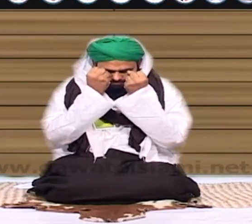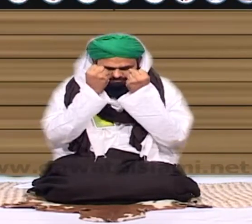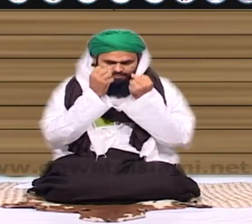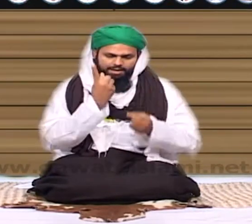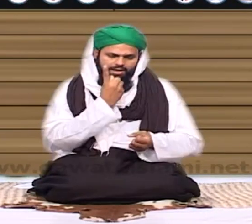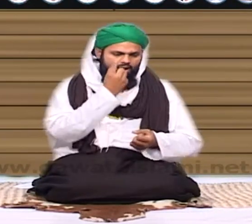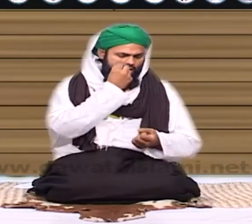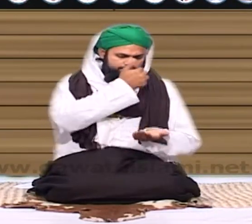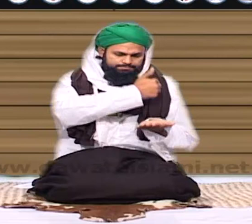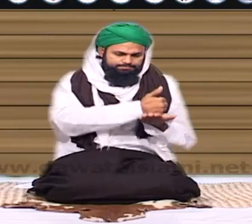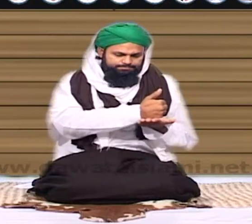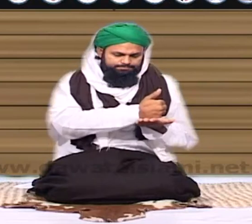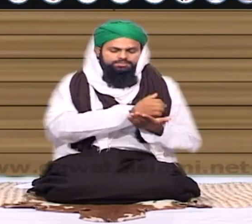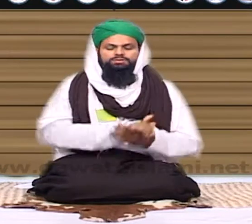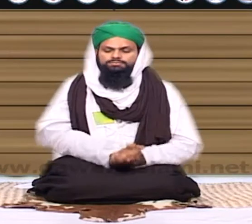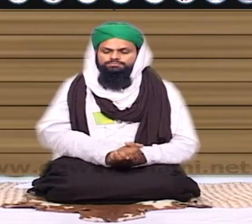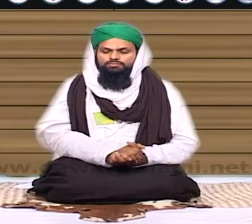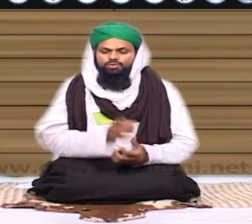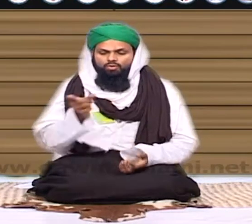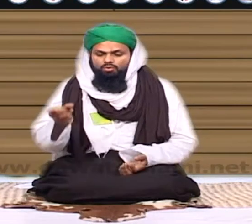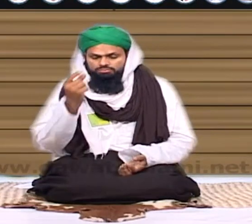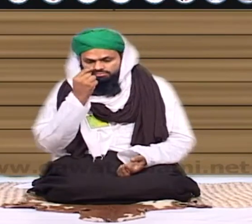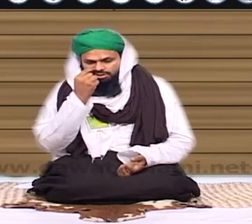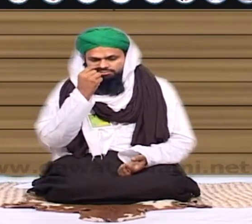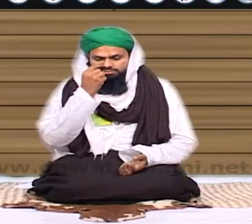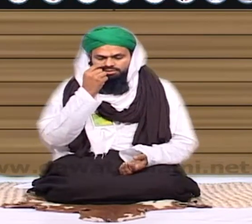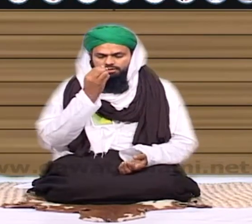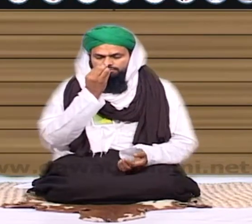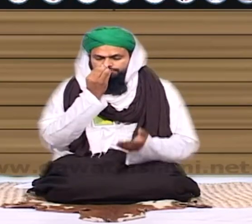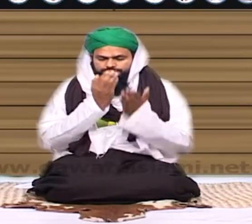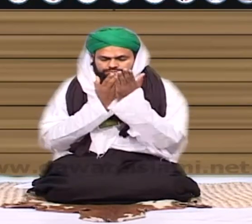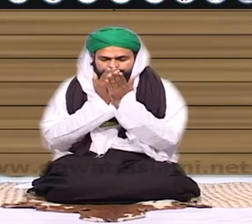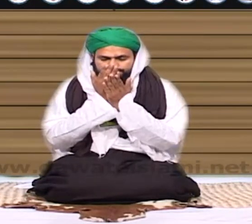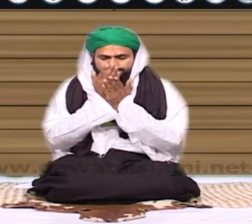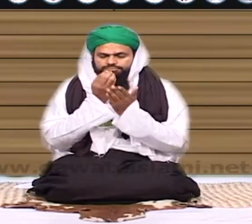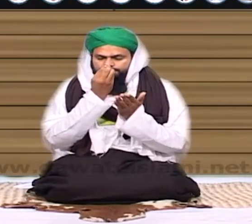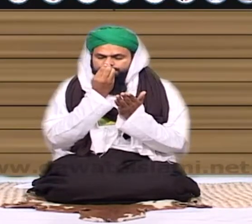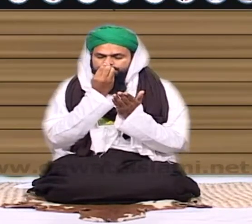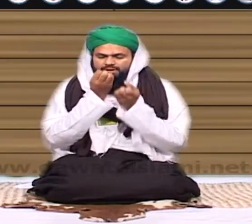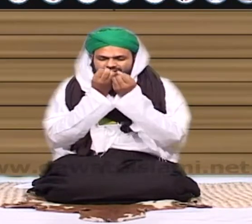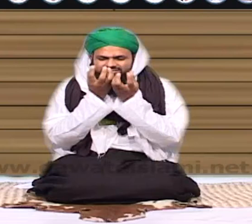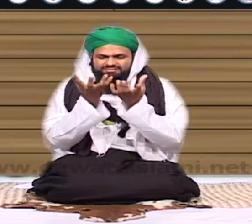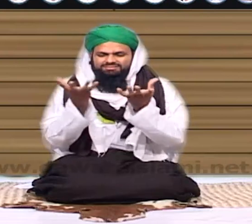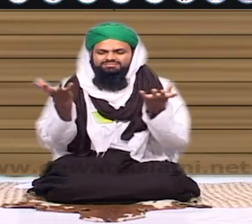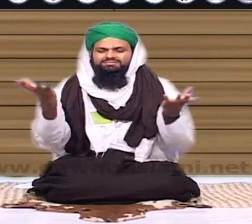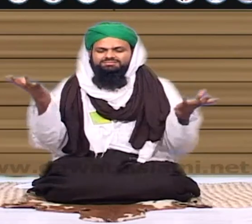ایک آدمی ان کے پاس بیٹھا ہوا ہے دو سوئے میں اب دونوں میں سے ایک شخص جو ہے وہ خواب کے اندر